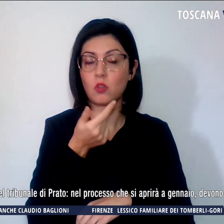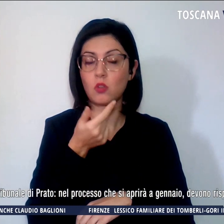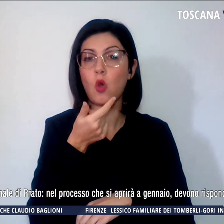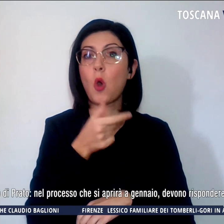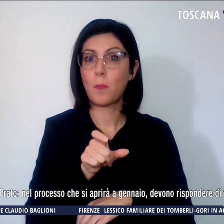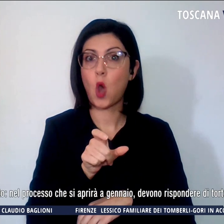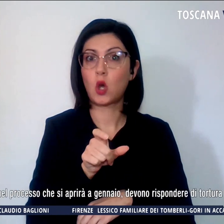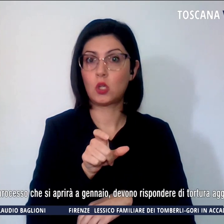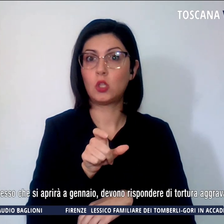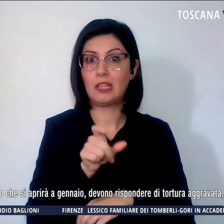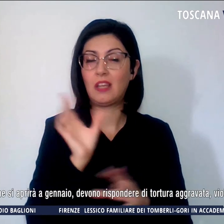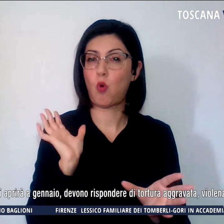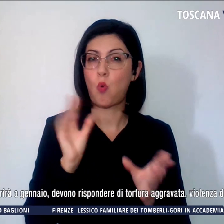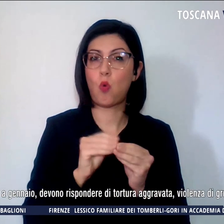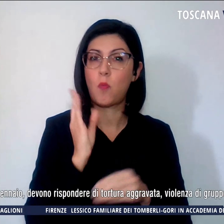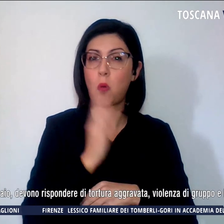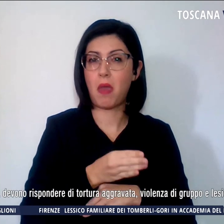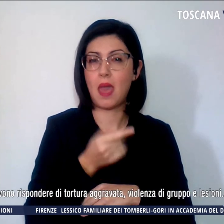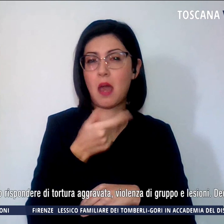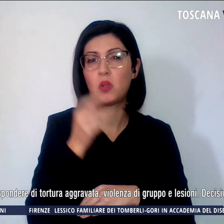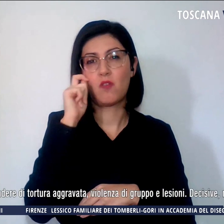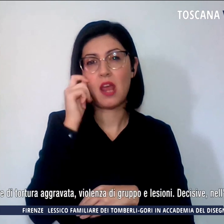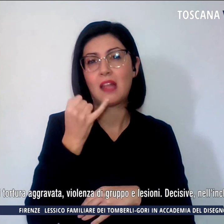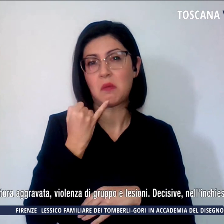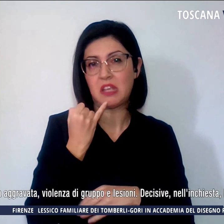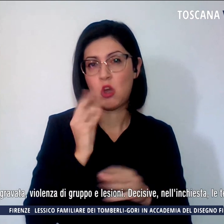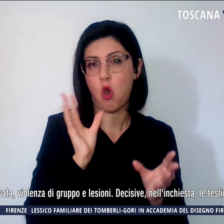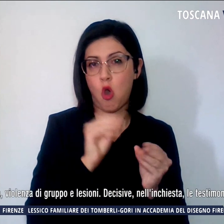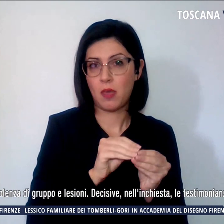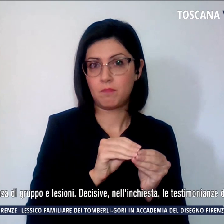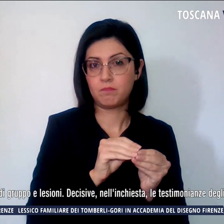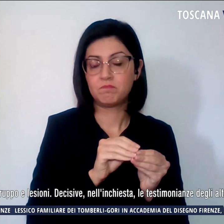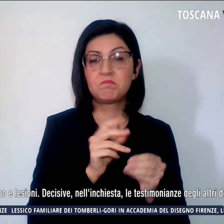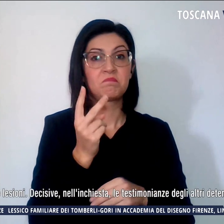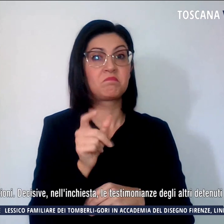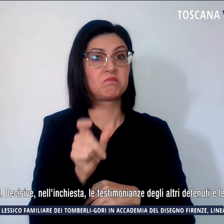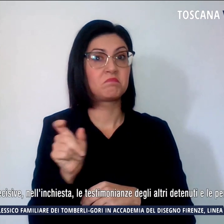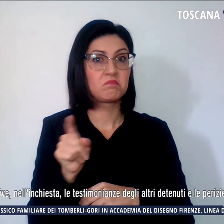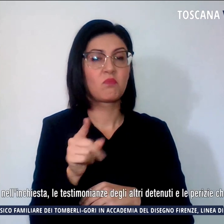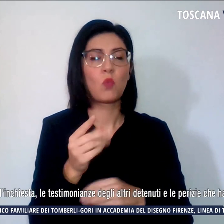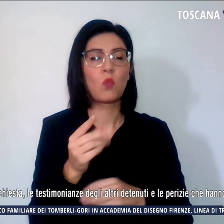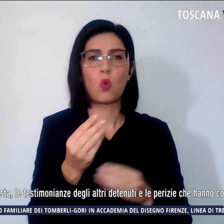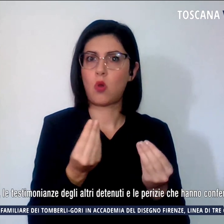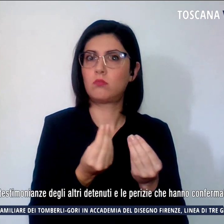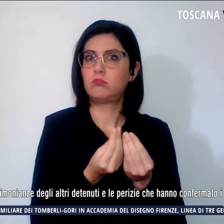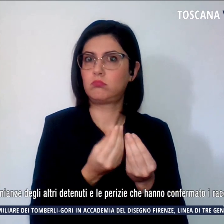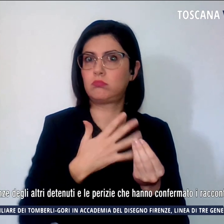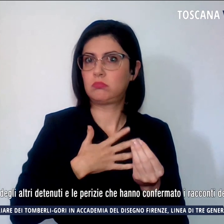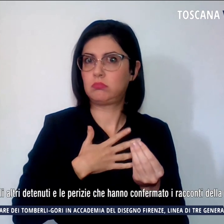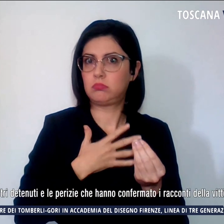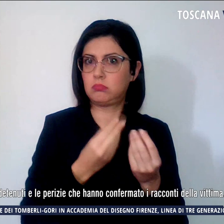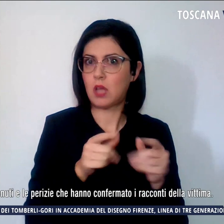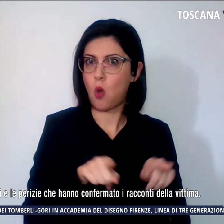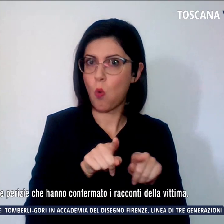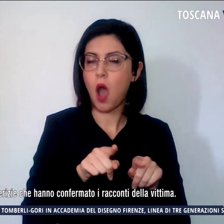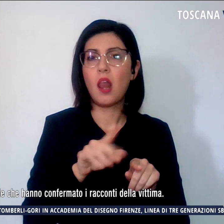cumulo di pena per piccoli reati. I suoi aguzzini, uno coetaneo e l'altro qualche anno più grande,